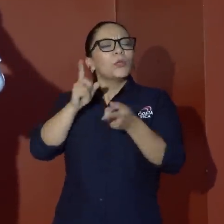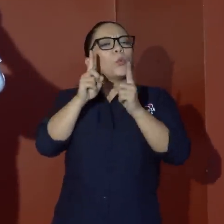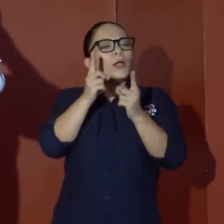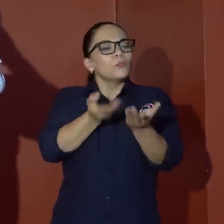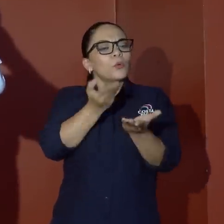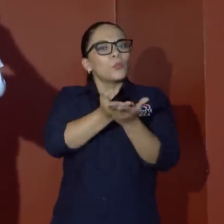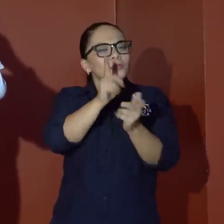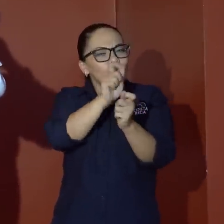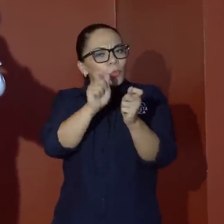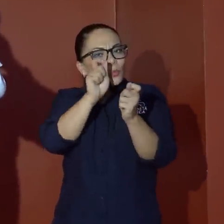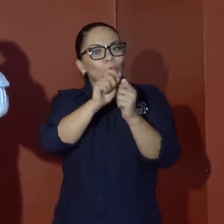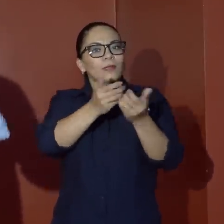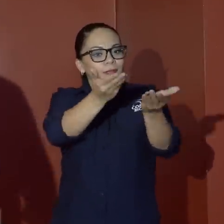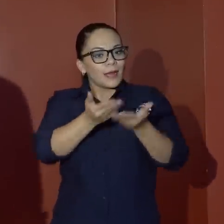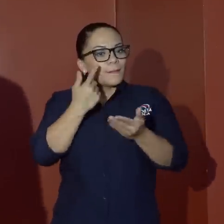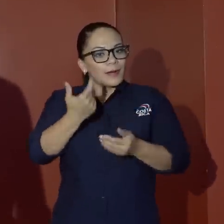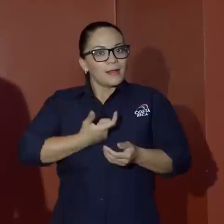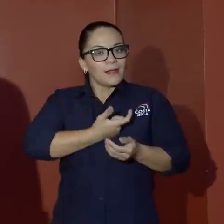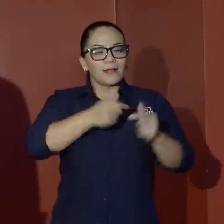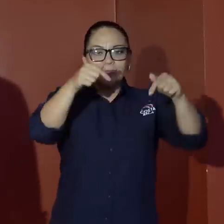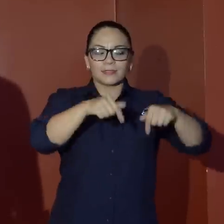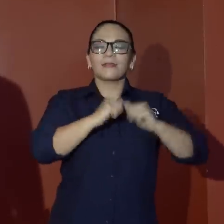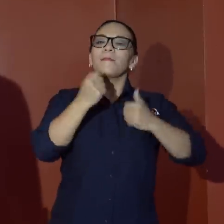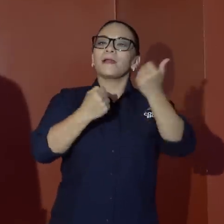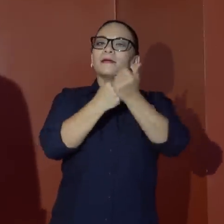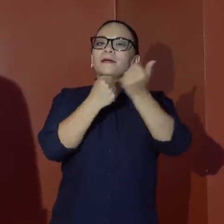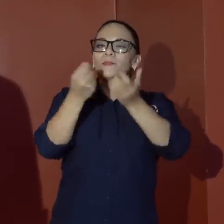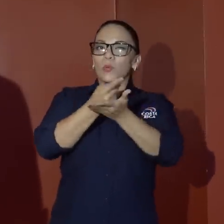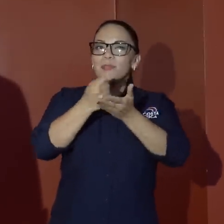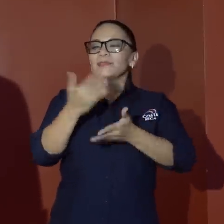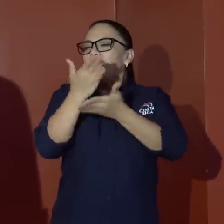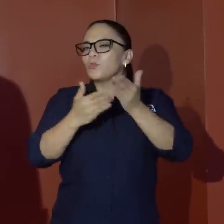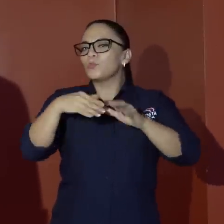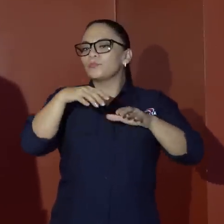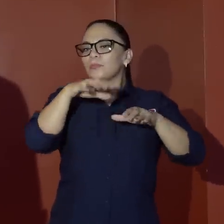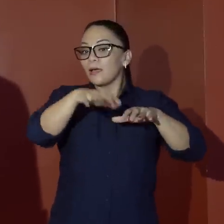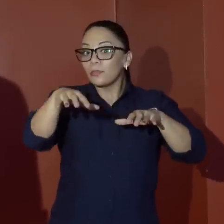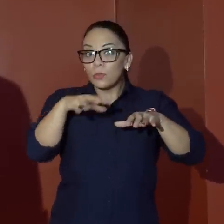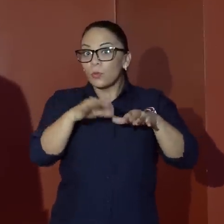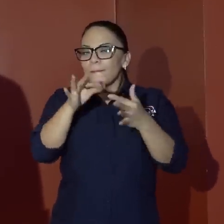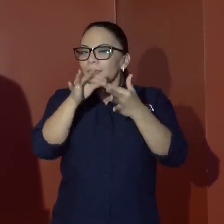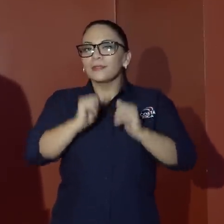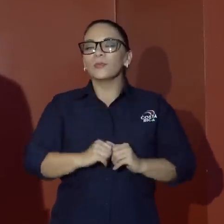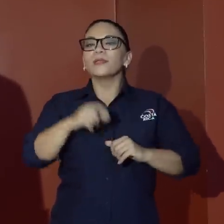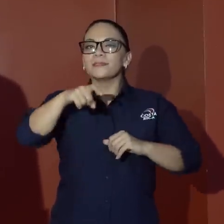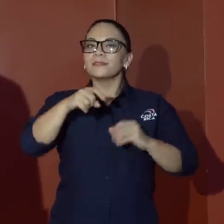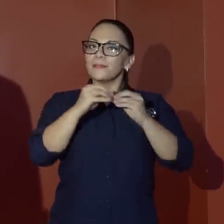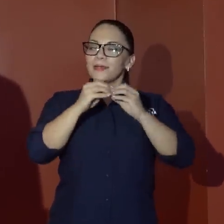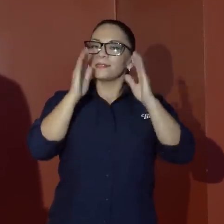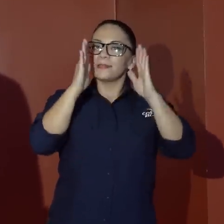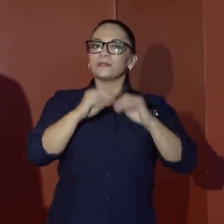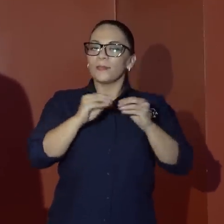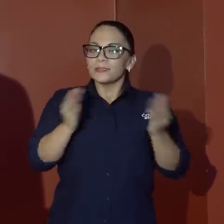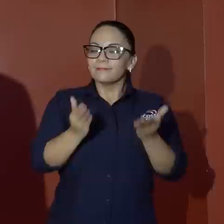trae el gobierno para los alcaldes con tal de favorecer a la provincia. Y si hay algún cantón en particular que usted considere que necesite, pues más